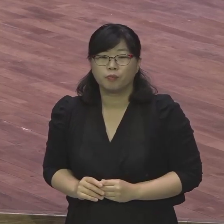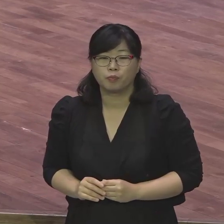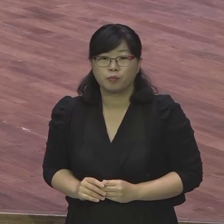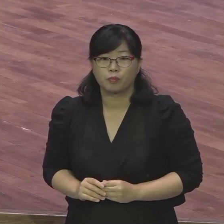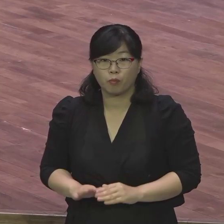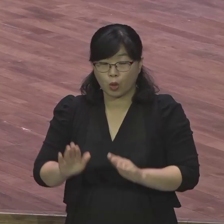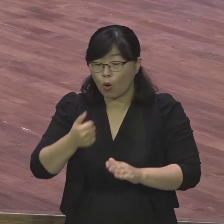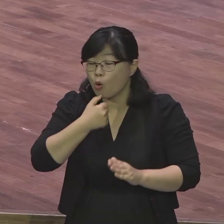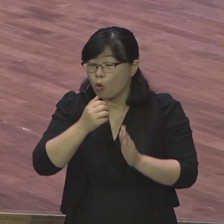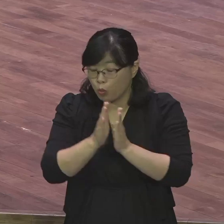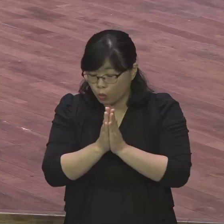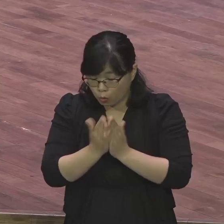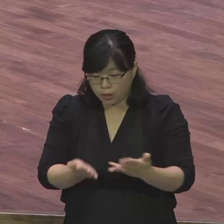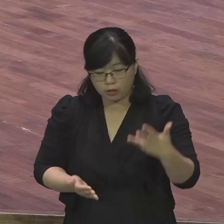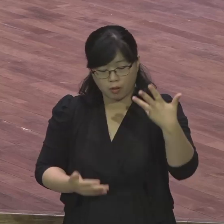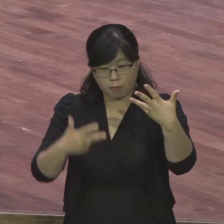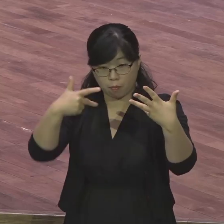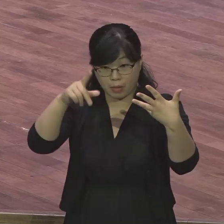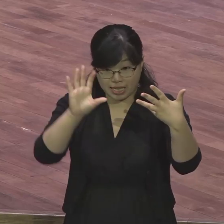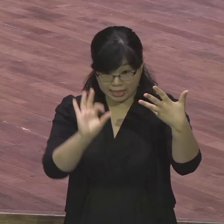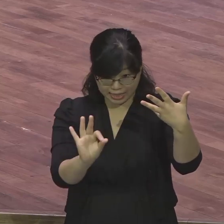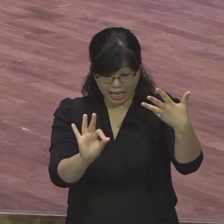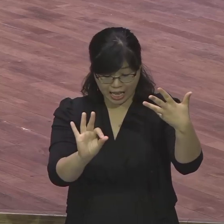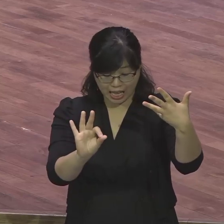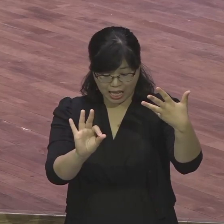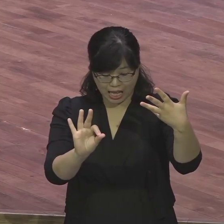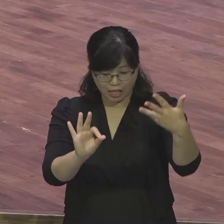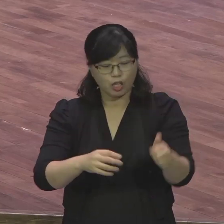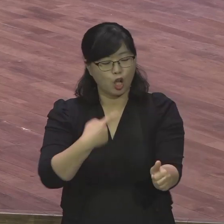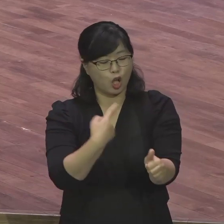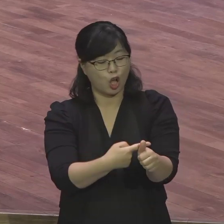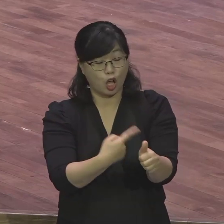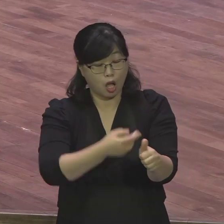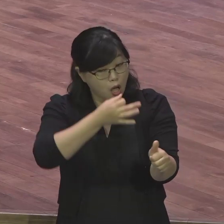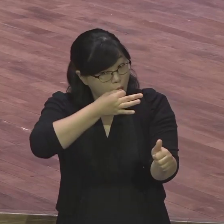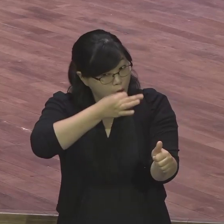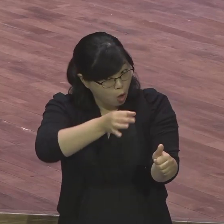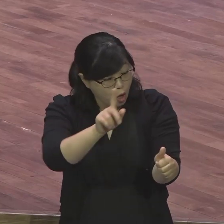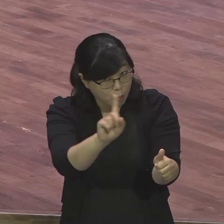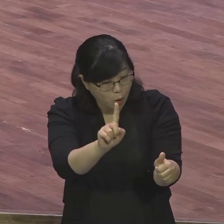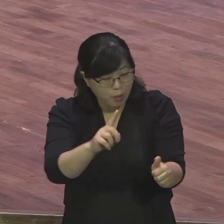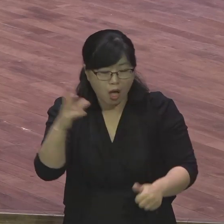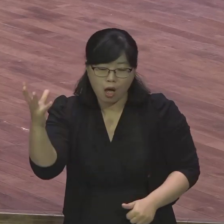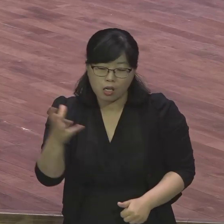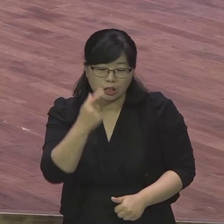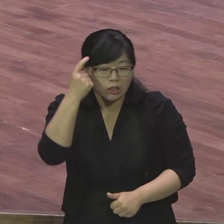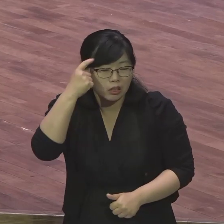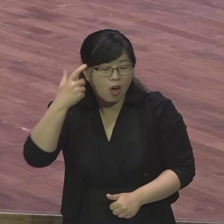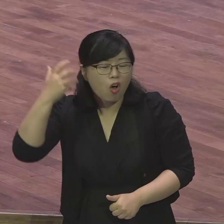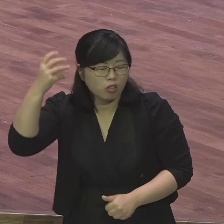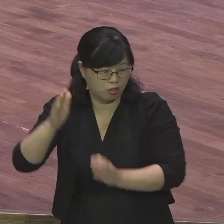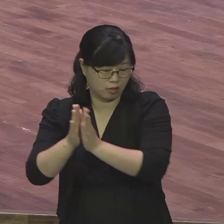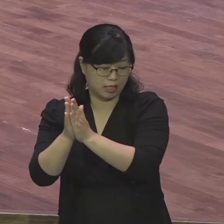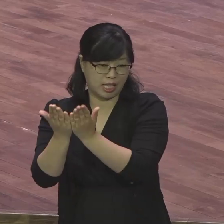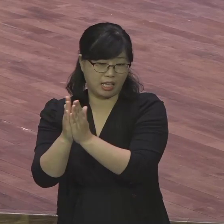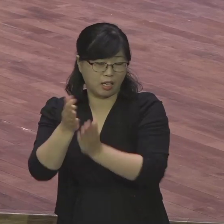로마서 8장을 성령장이라 그렇게 부르는데 우리의 이